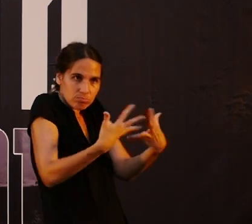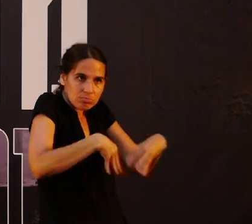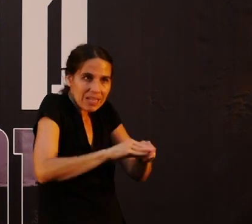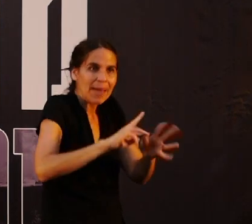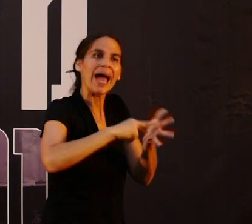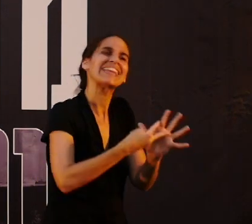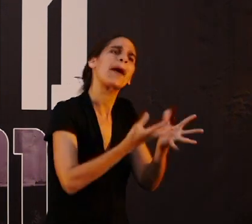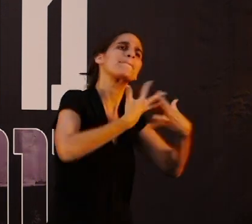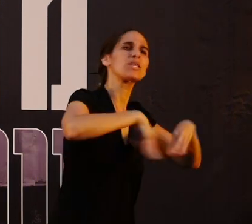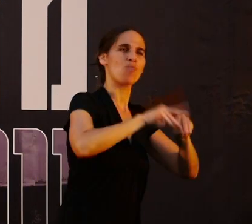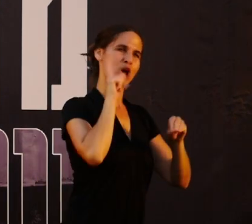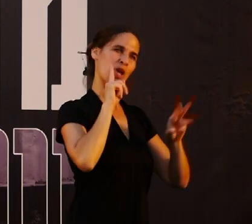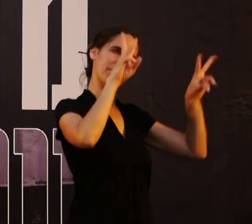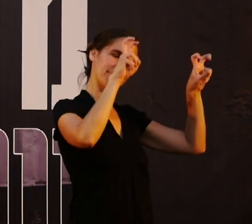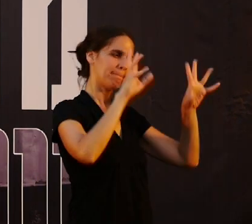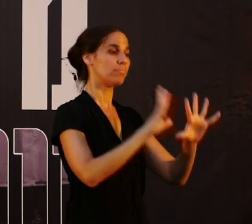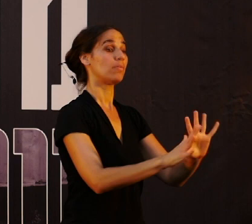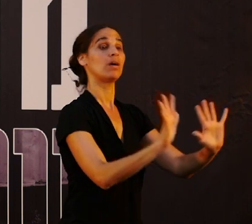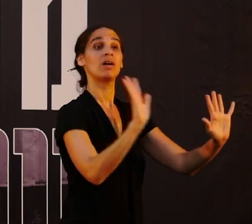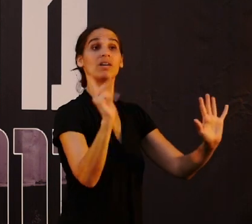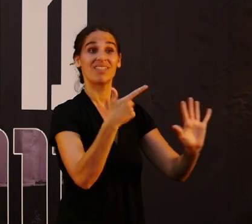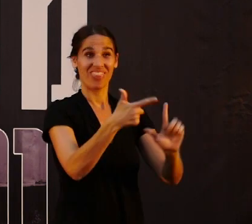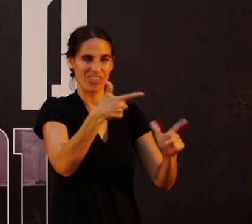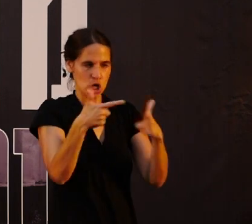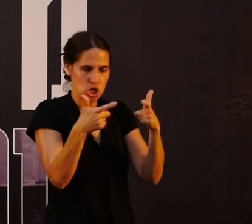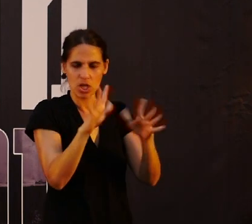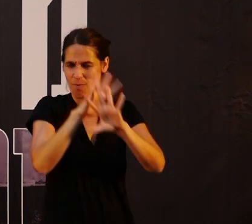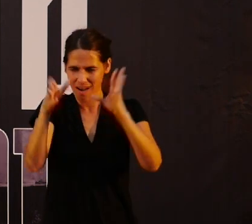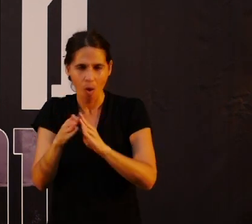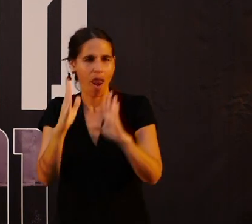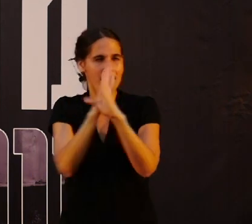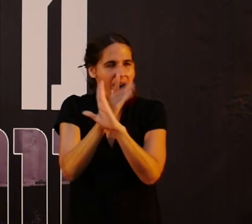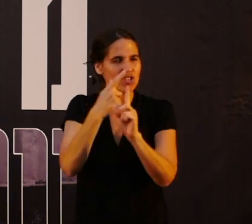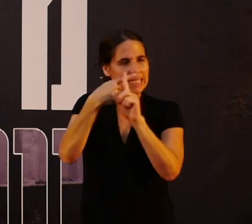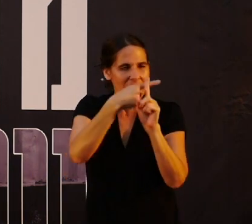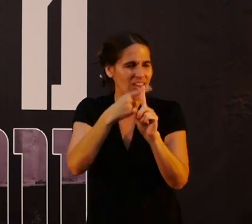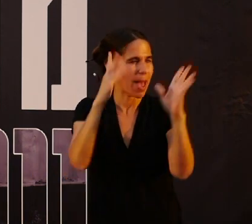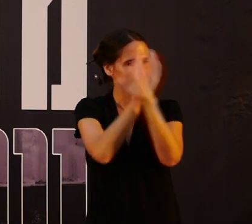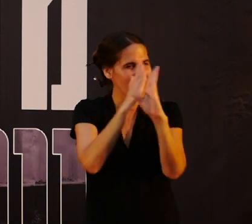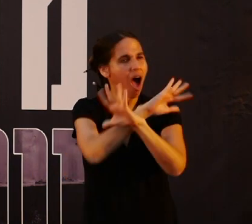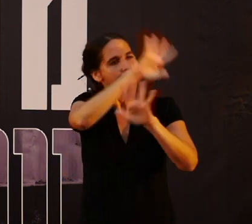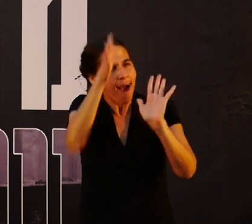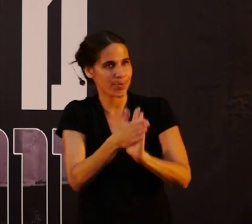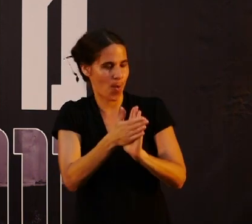חדר משפחה, מקימים את נשקי הצלפים, מערב צלפים, את ההסוואה והכל.